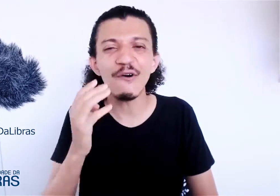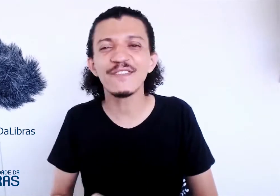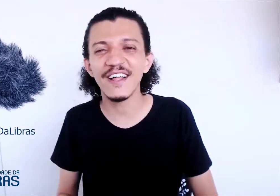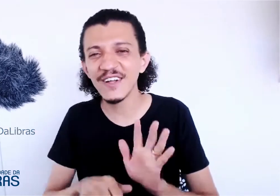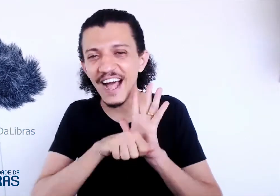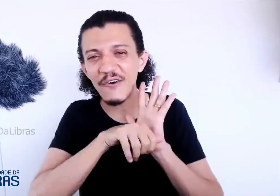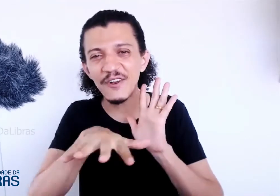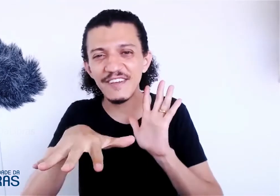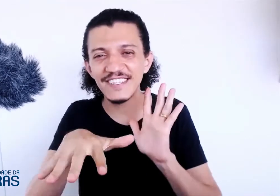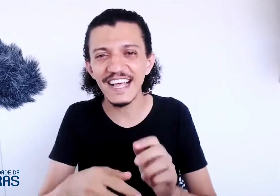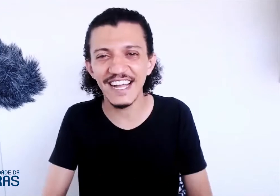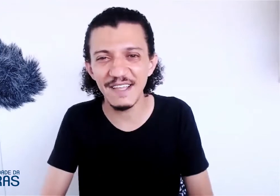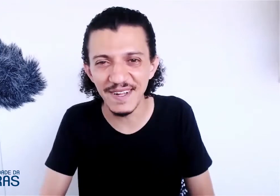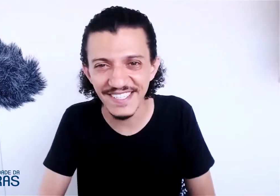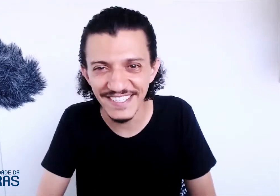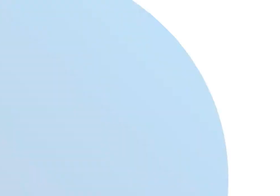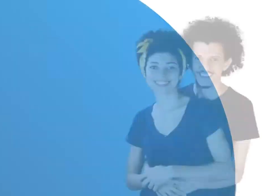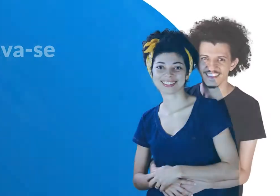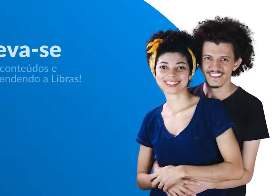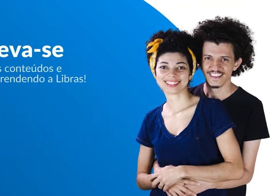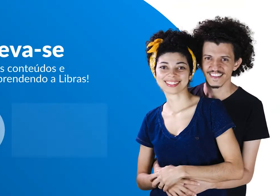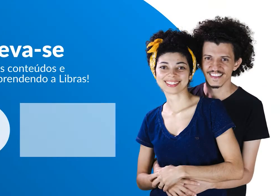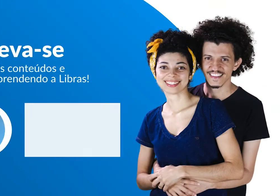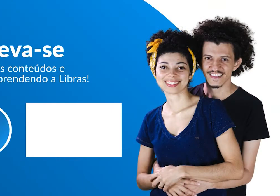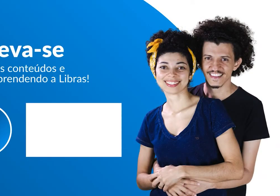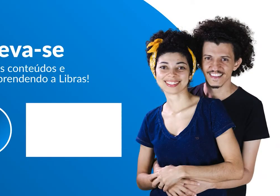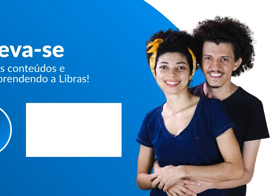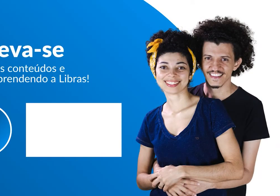cofundador da Universidade da Libras. E aí Amém.